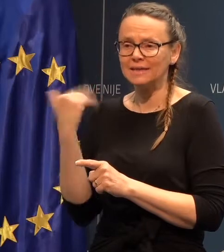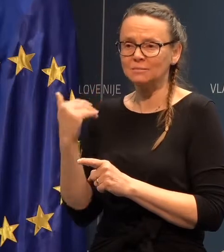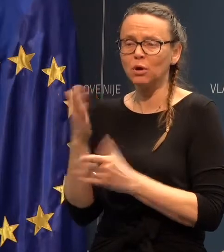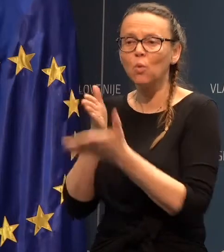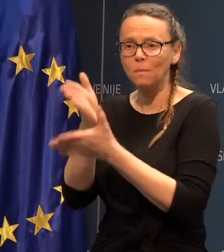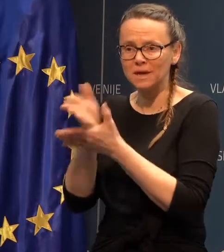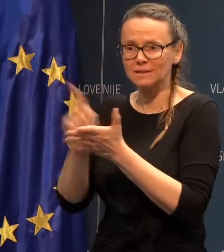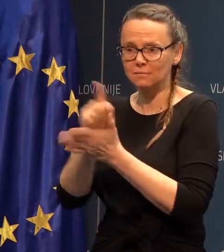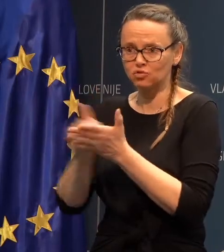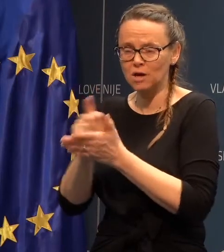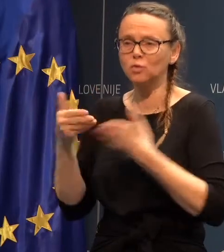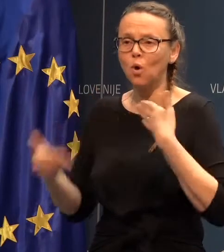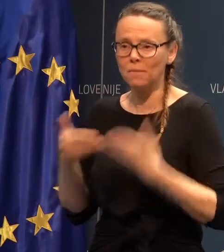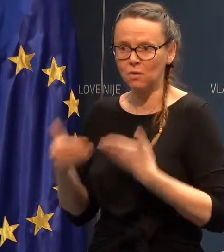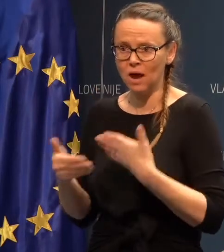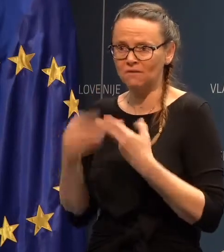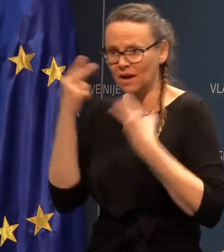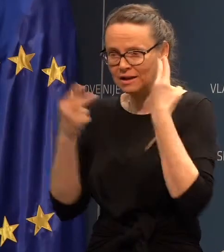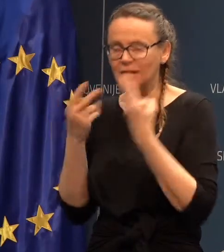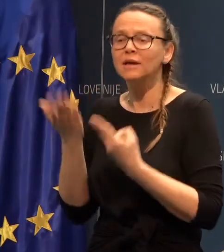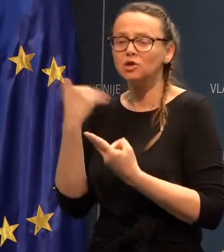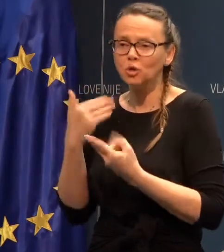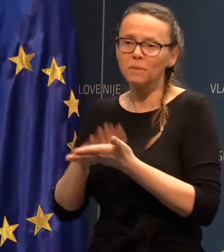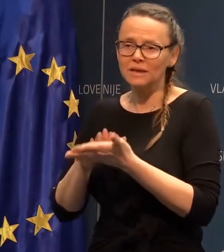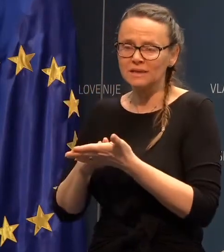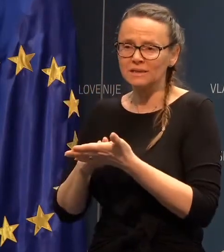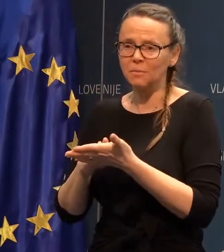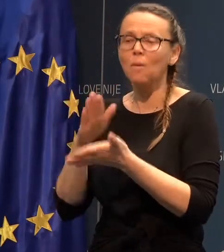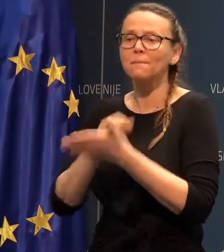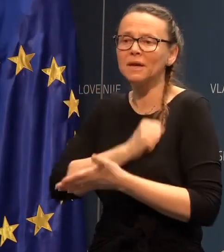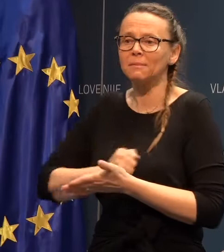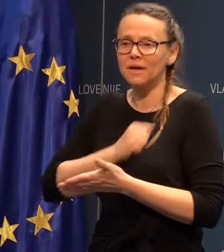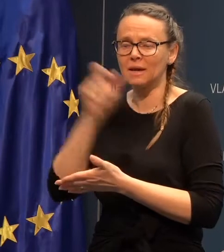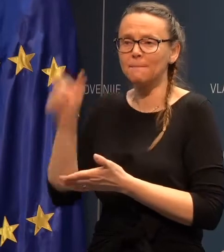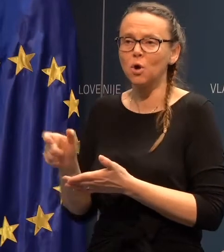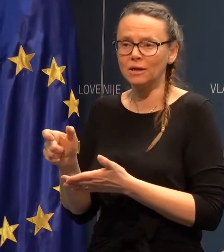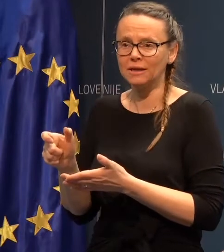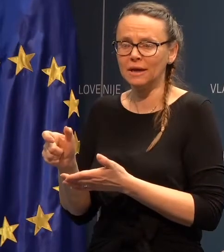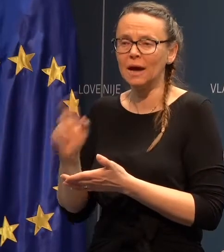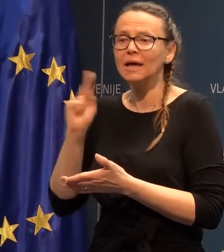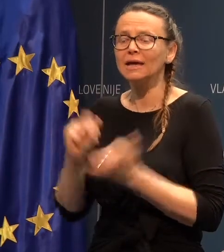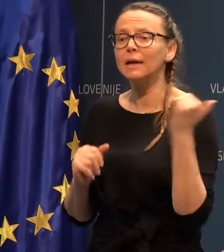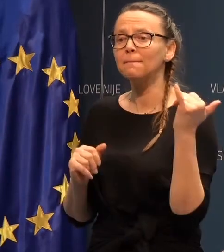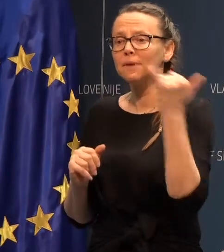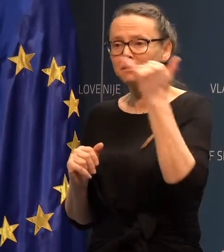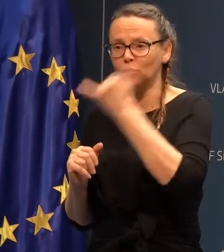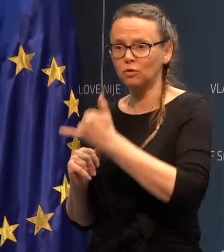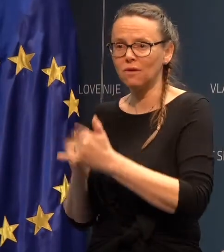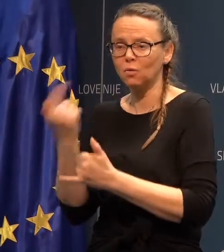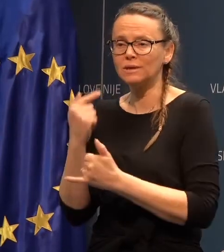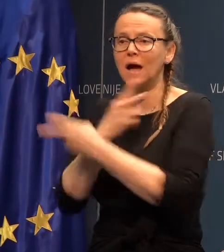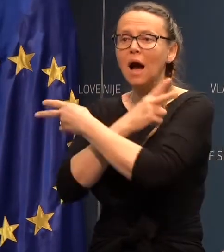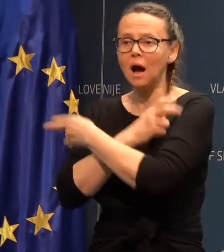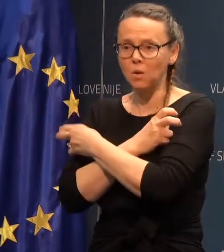v mestnem času obravljavali, so bili recimo primer bolnika, ki je pripotoval iz